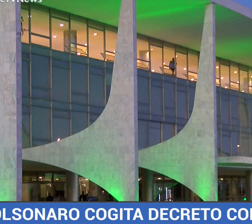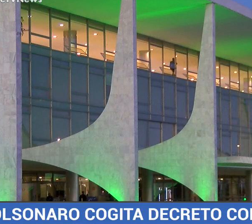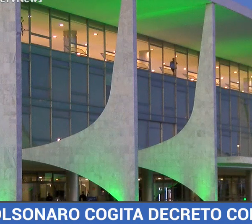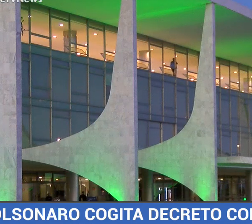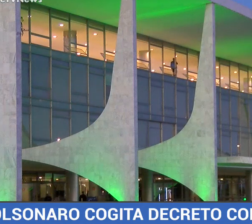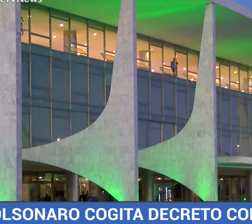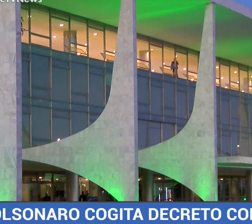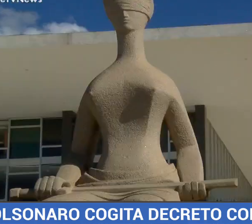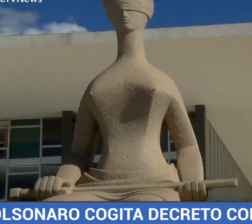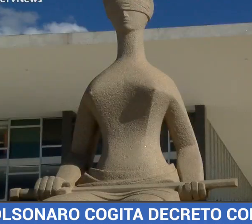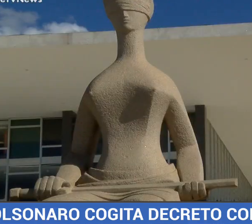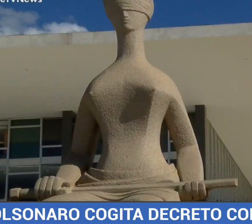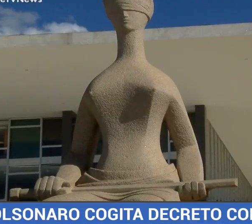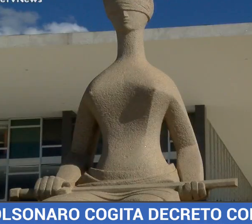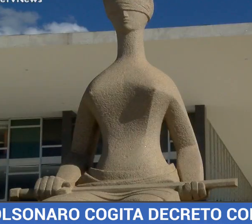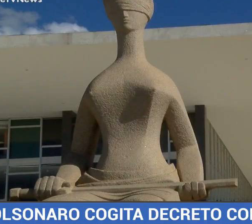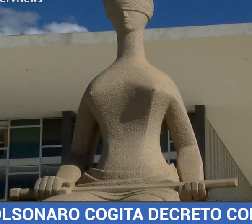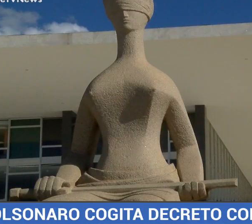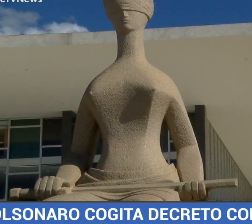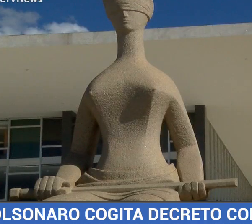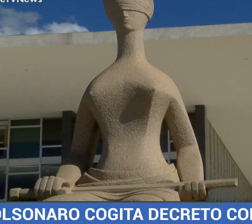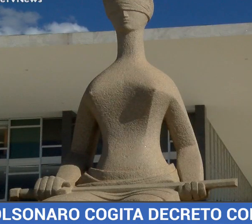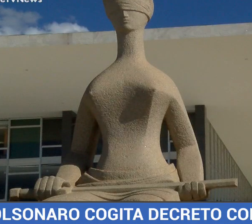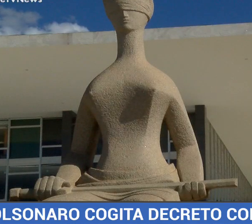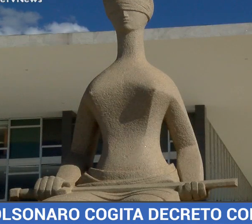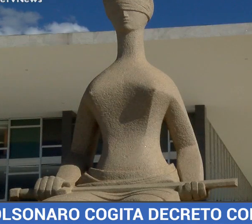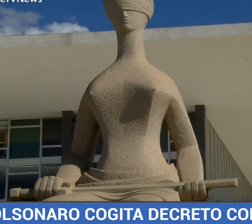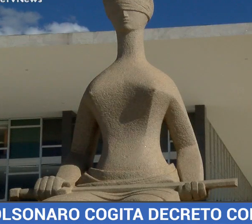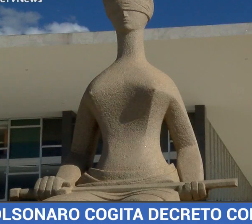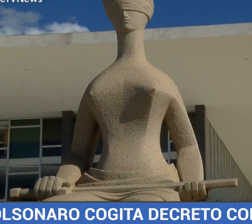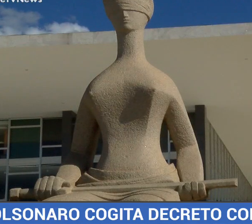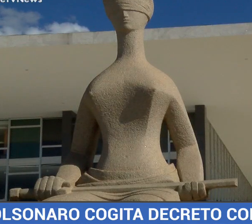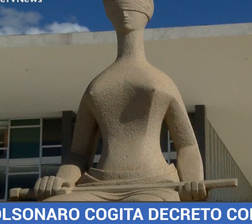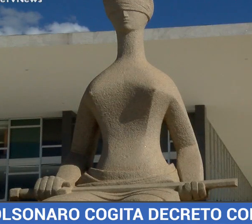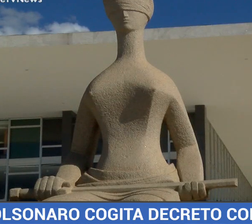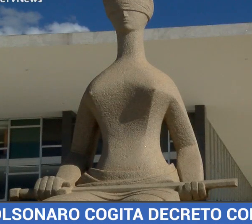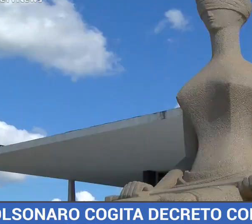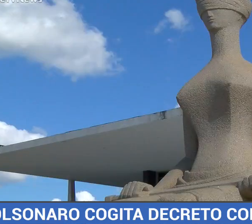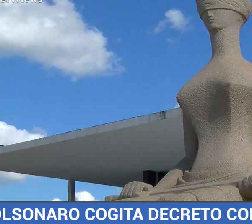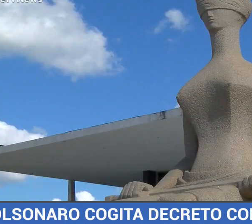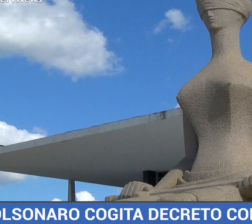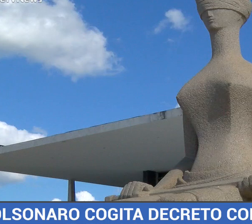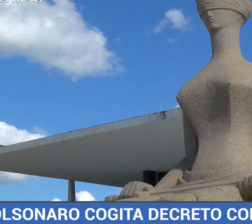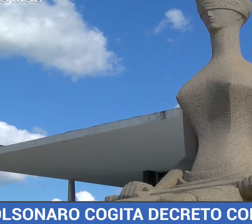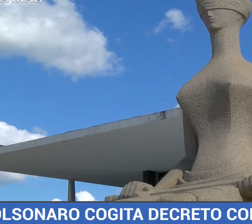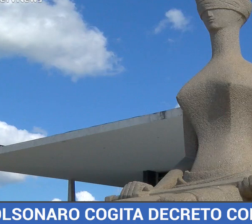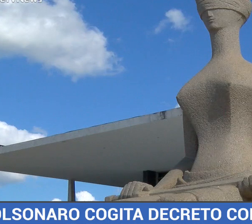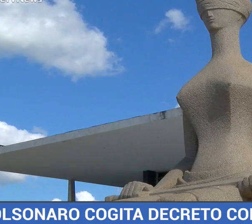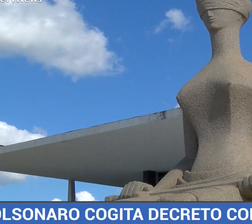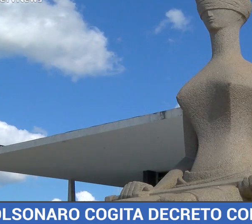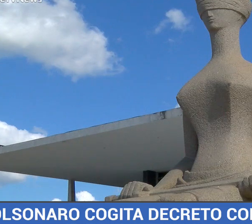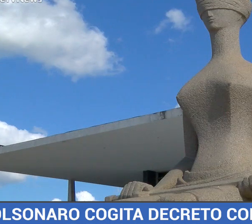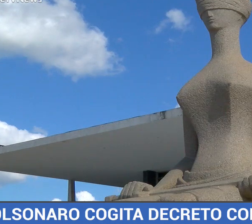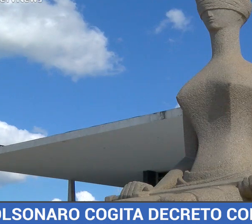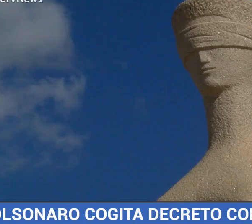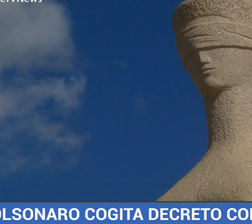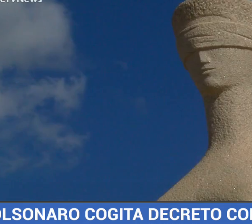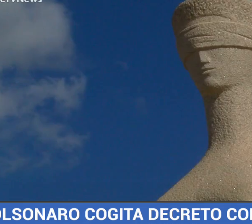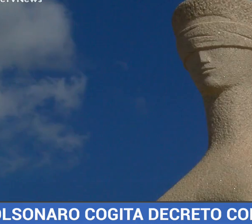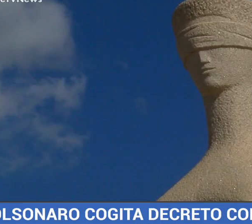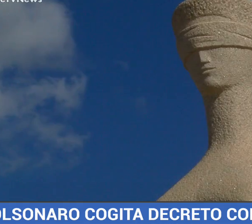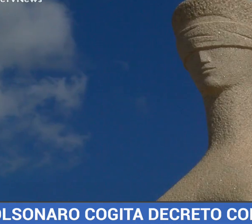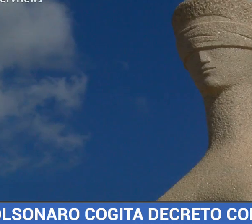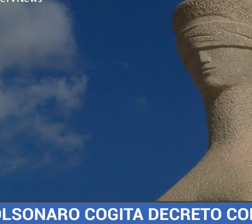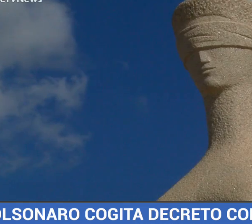O Planalto e o STF estão em constante enfrentamento desde que a corte reconheceu a autonomia de estados e municípios